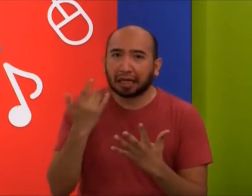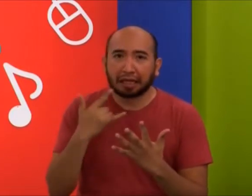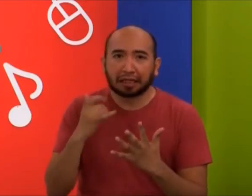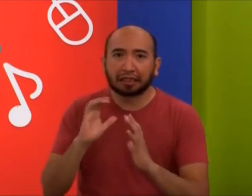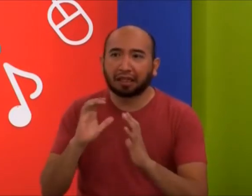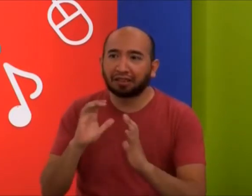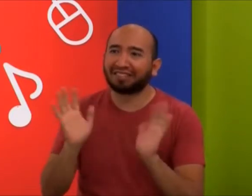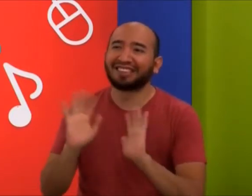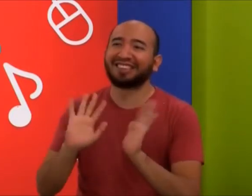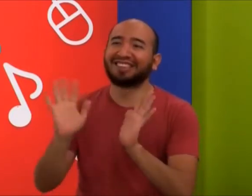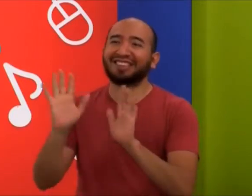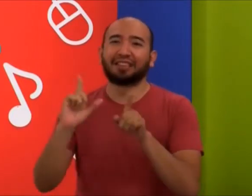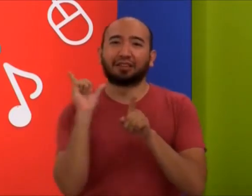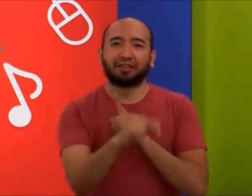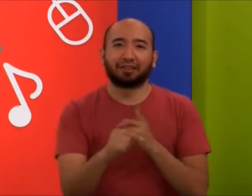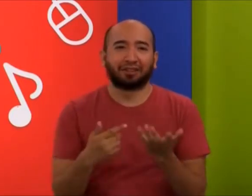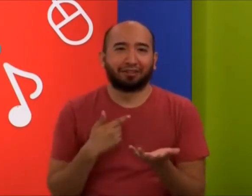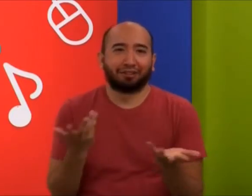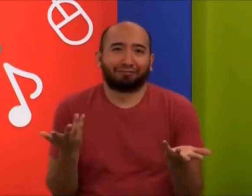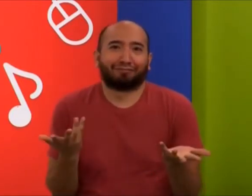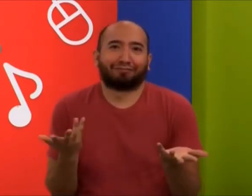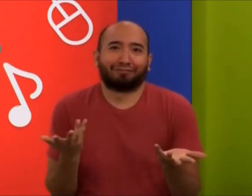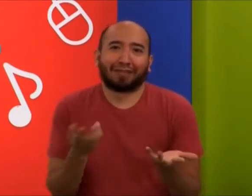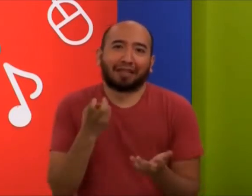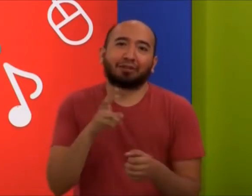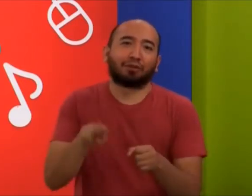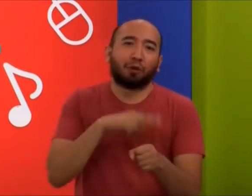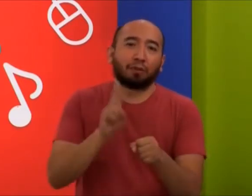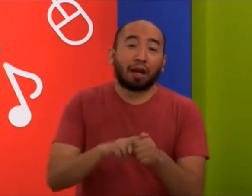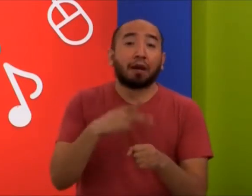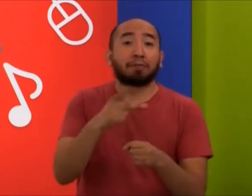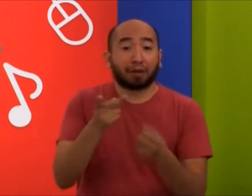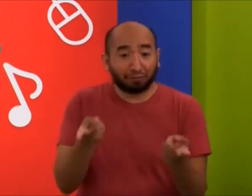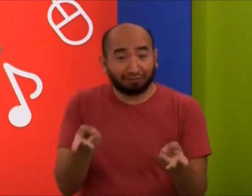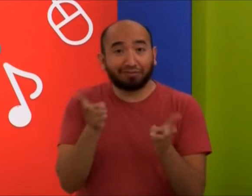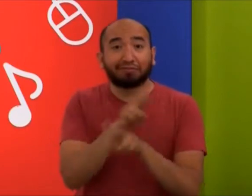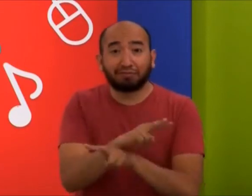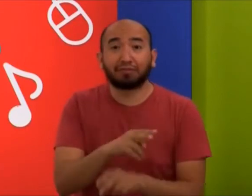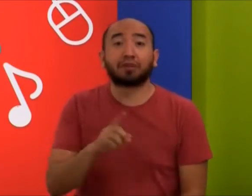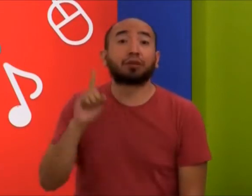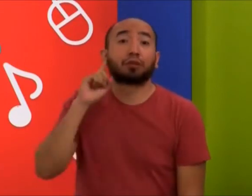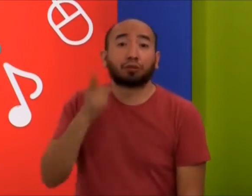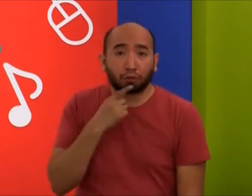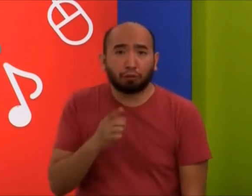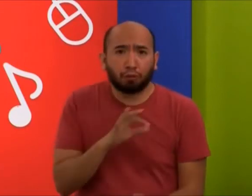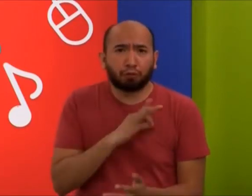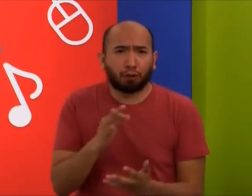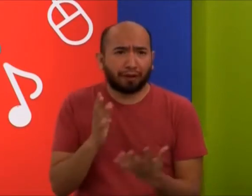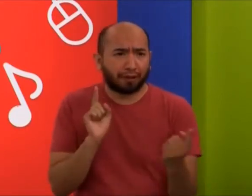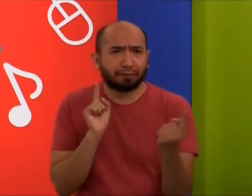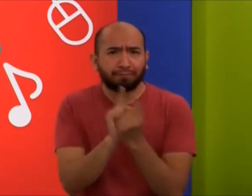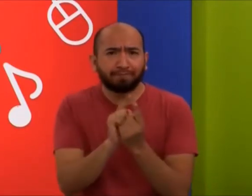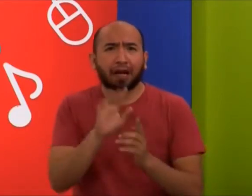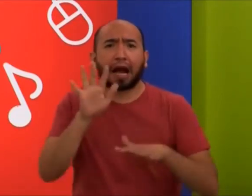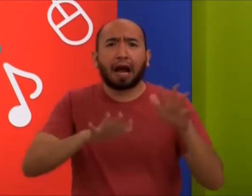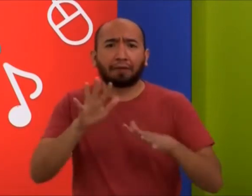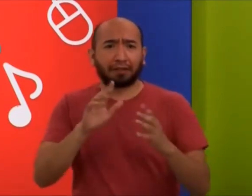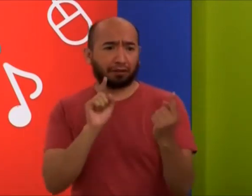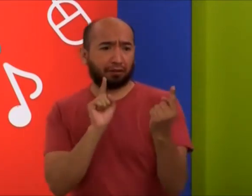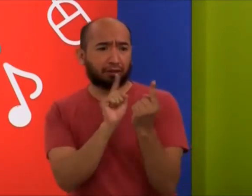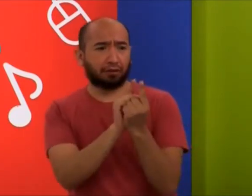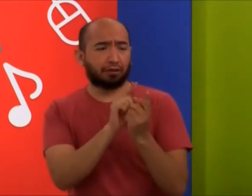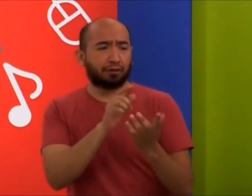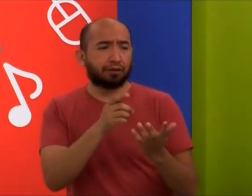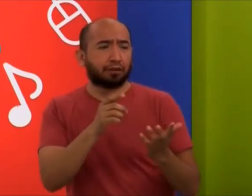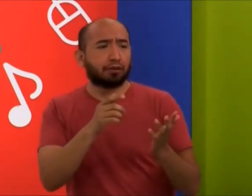intentan comunicarse, hay otras veces en que no, en que se van. Pero es normal. Y del otro lado, los sordos también